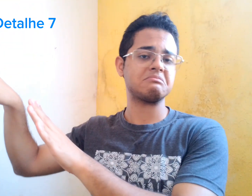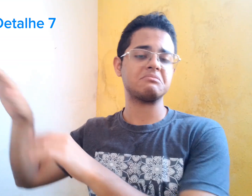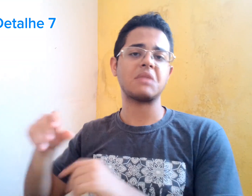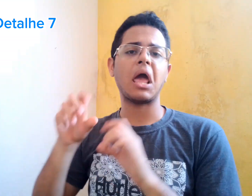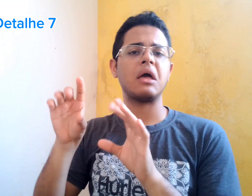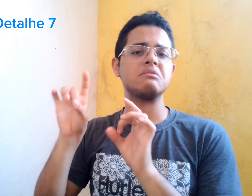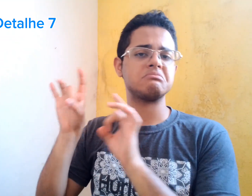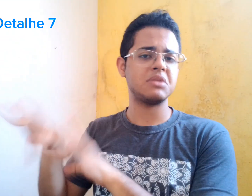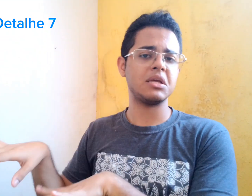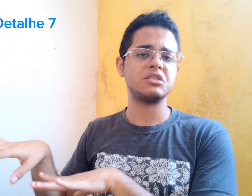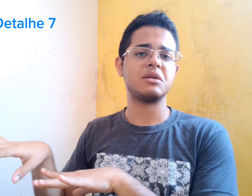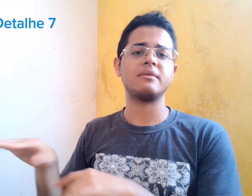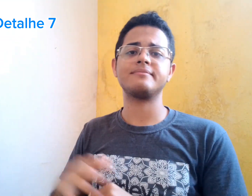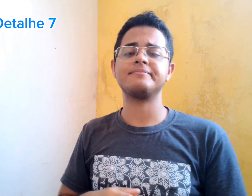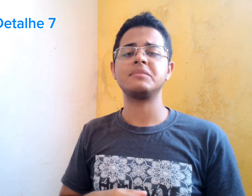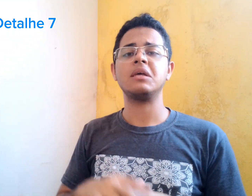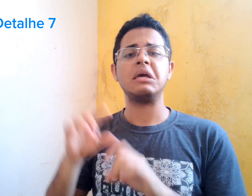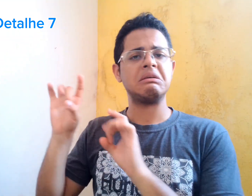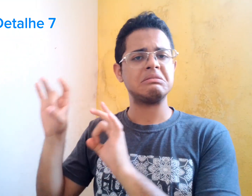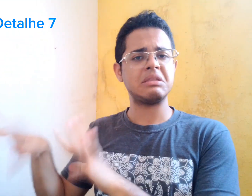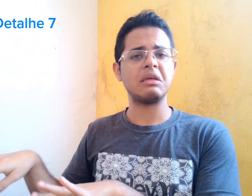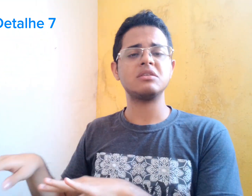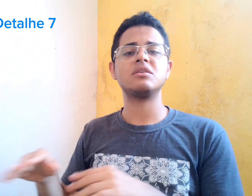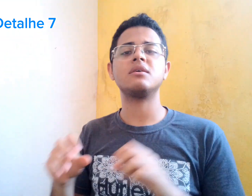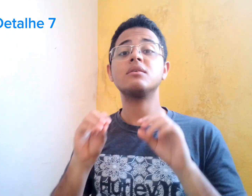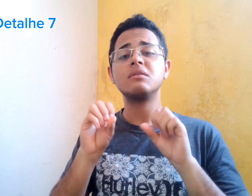Esse processo... De ensinar ela gostando de mim.